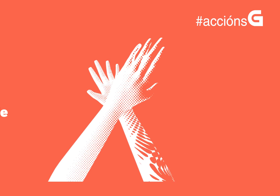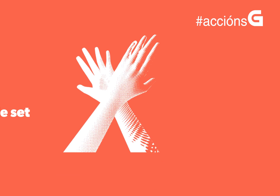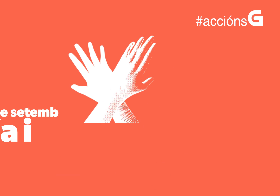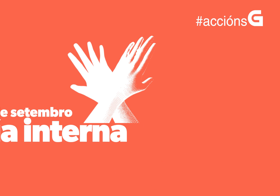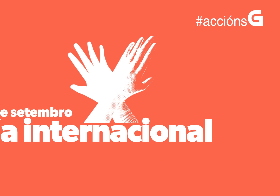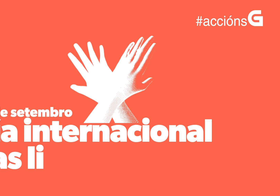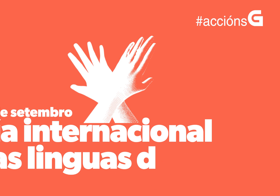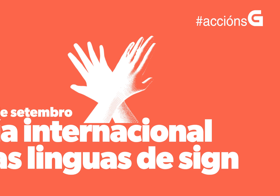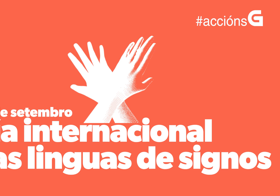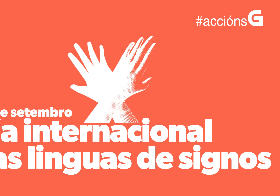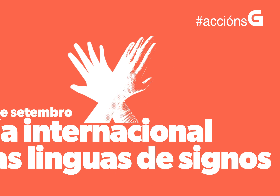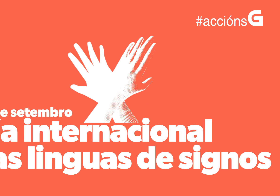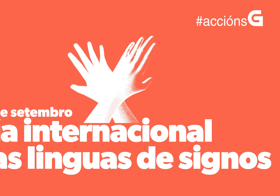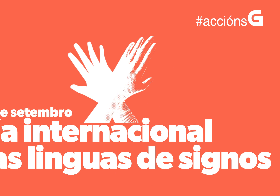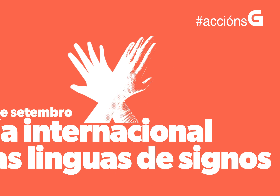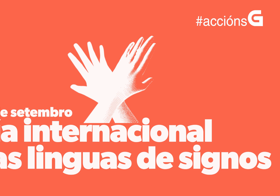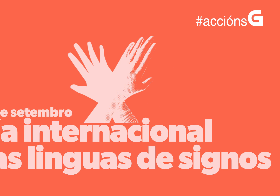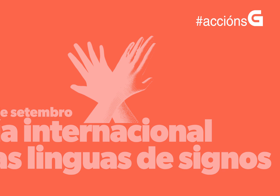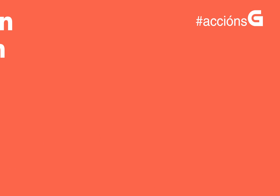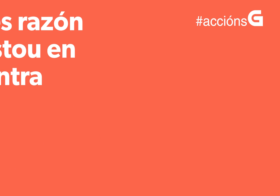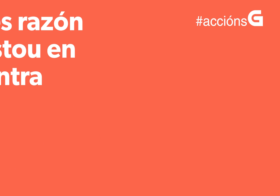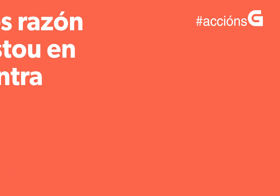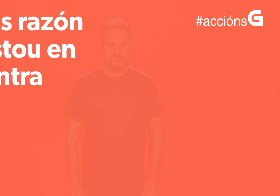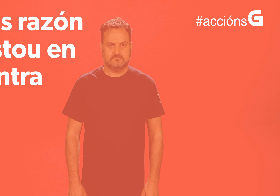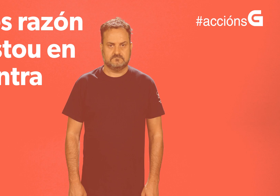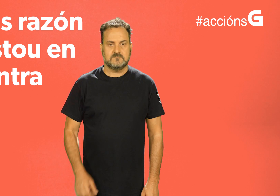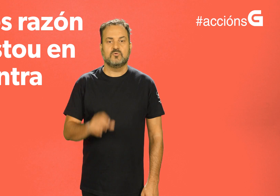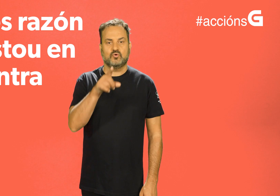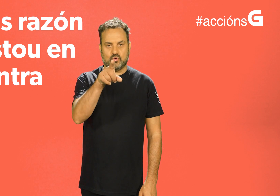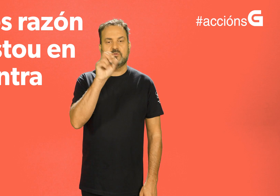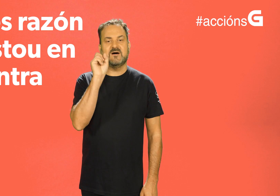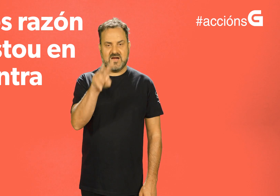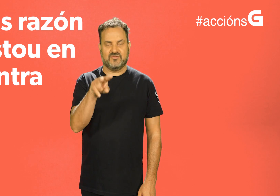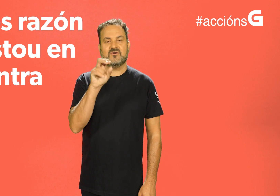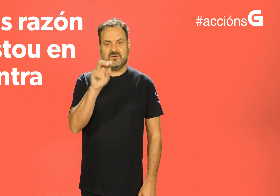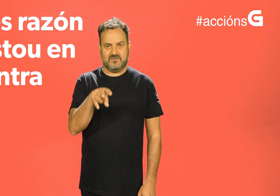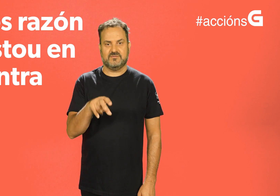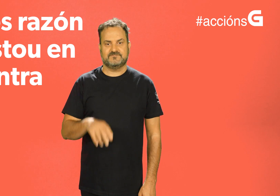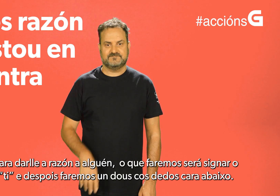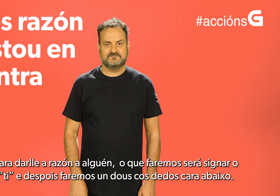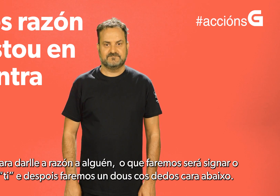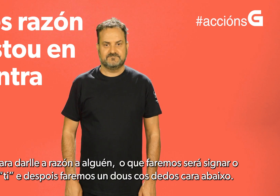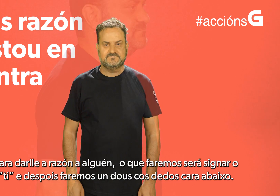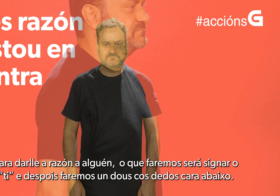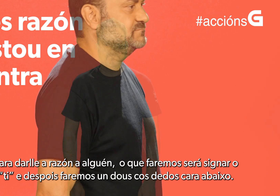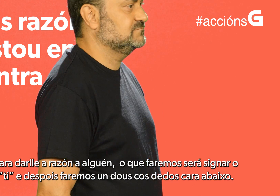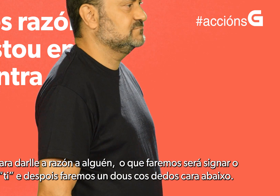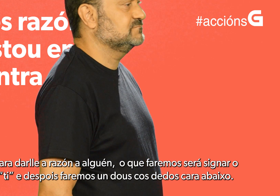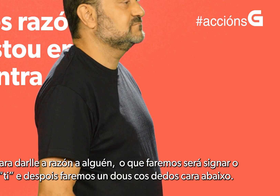As expresións que imos aprender hoxe en lingua de signos son tes razón e estou en contra. Para darlle a razón a alguén,